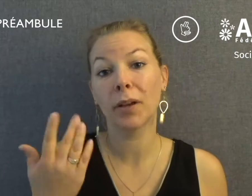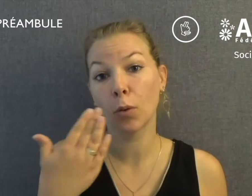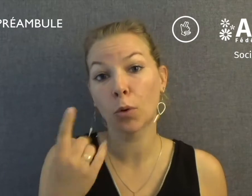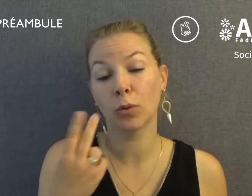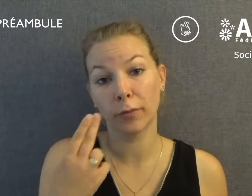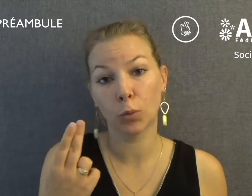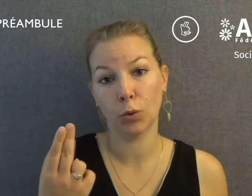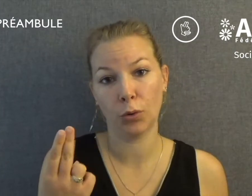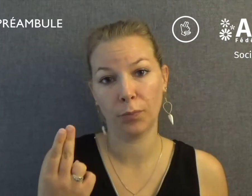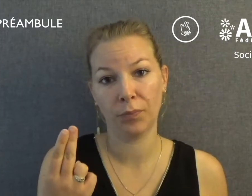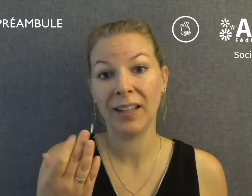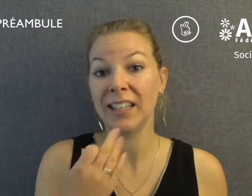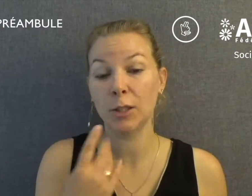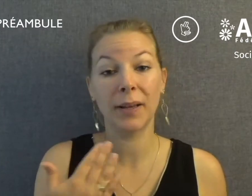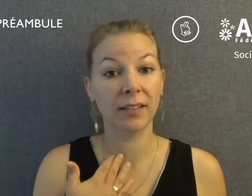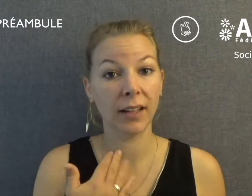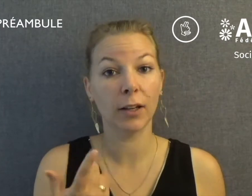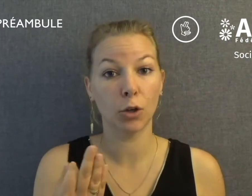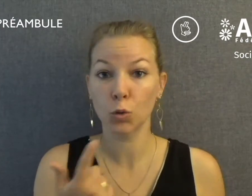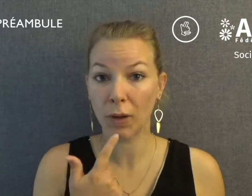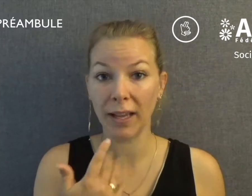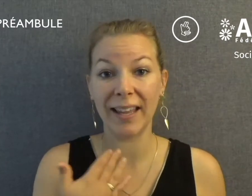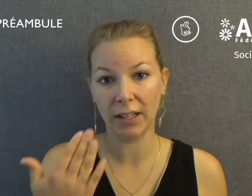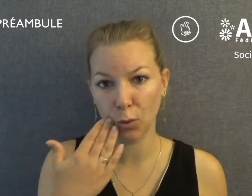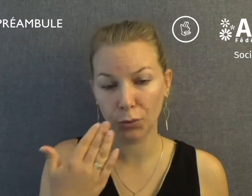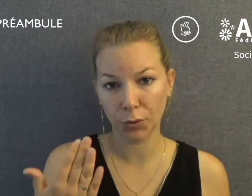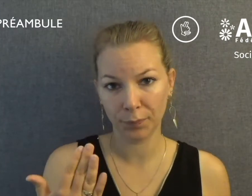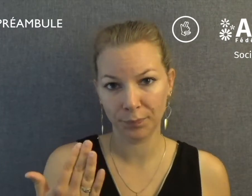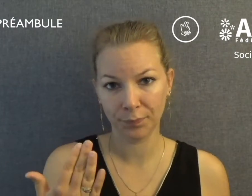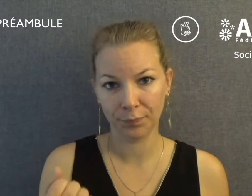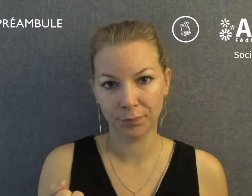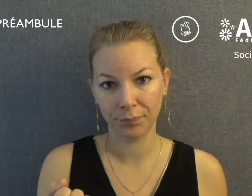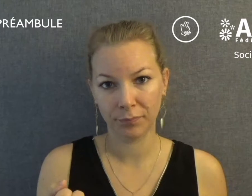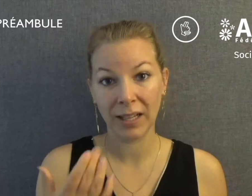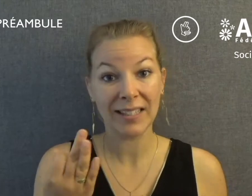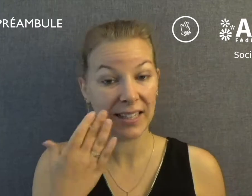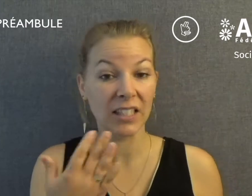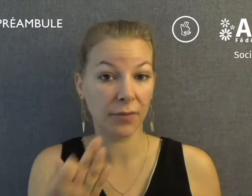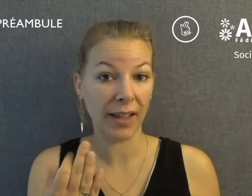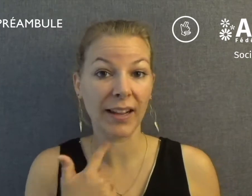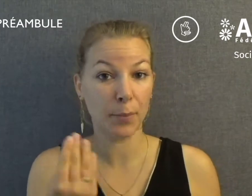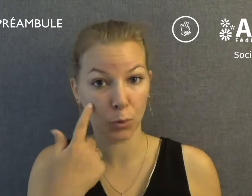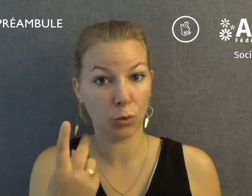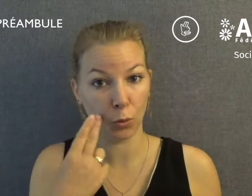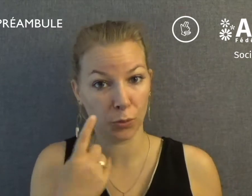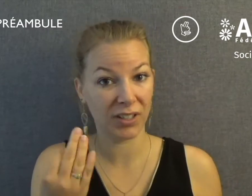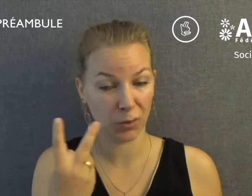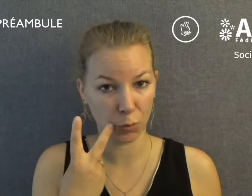'accompagnement doivent donc respecter leurs souhaits et attentes, satisfaire les besoins de compensation,